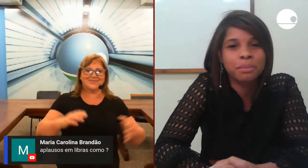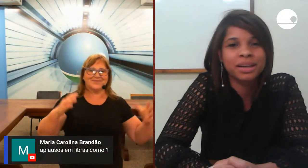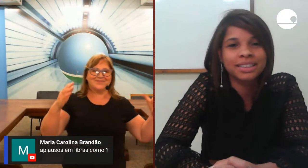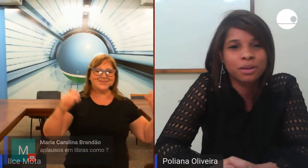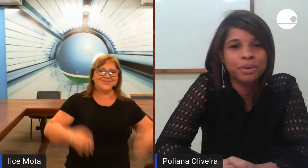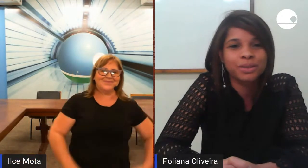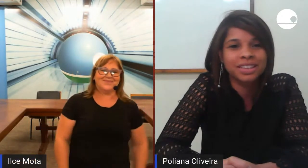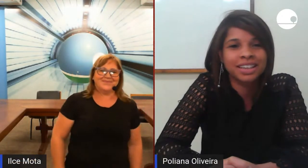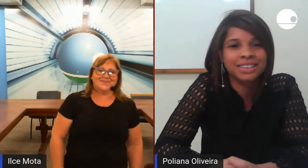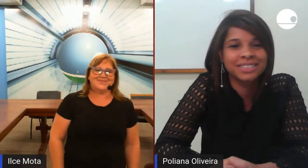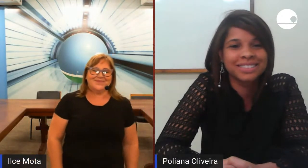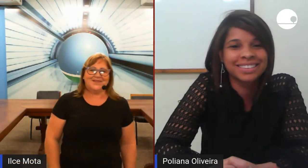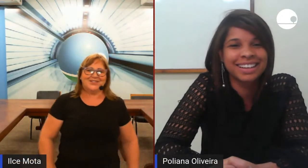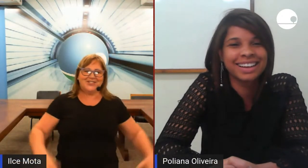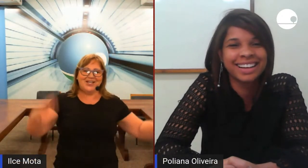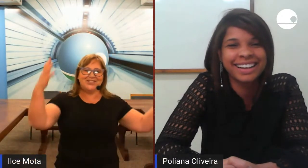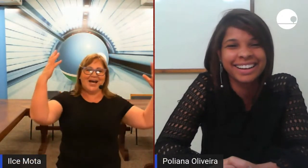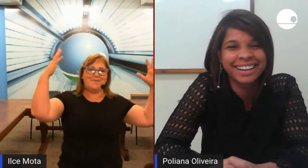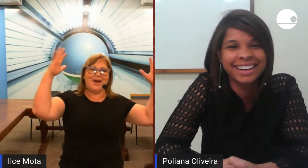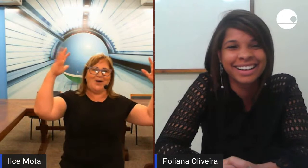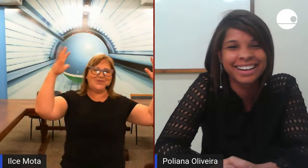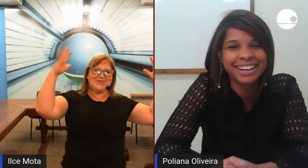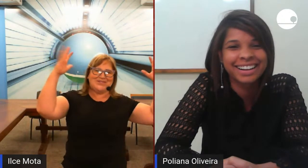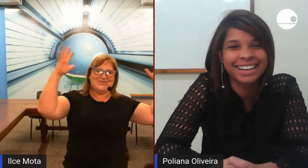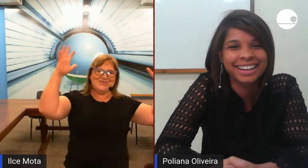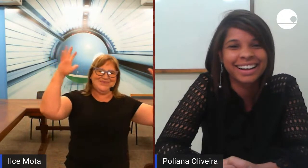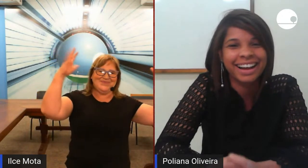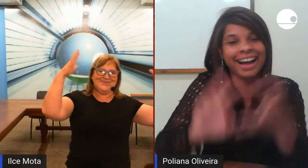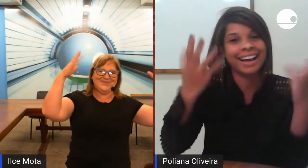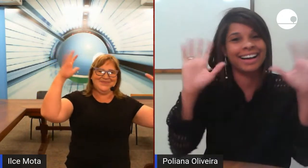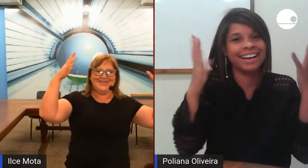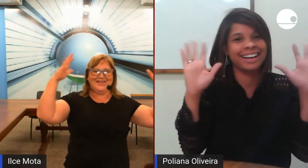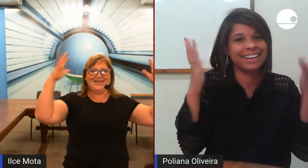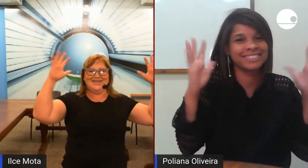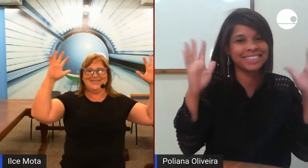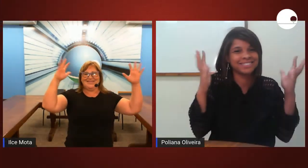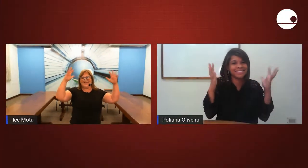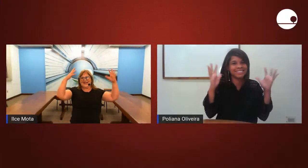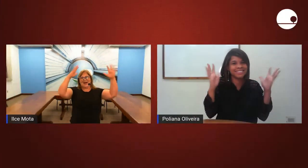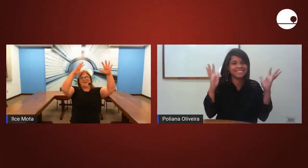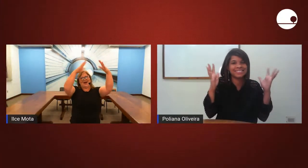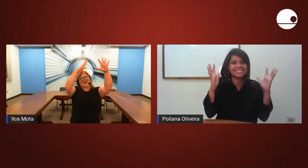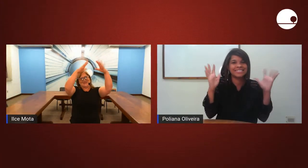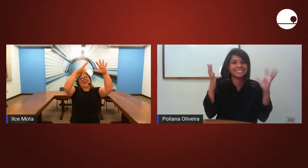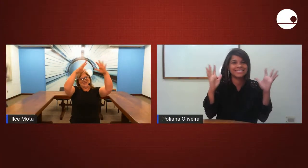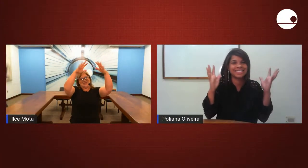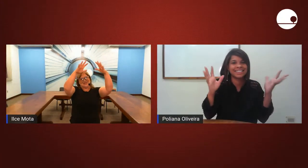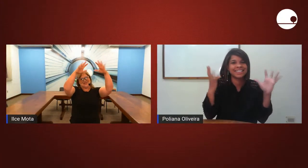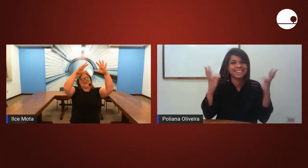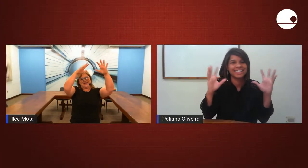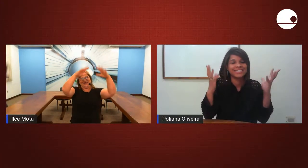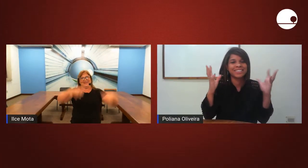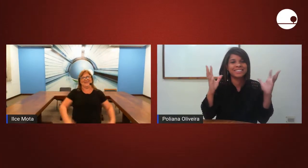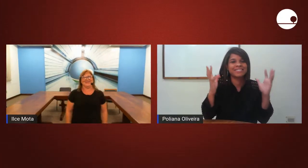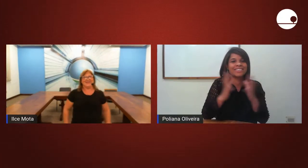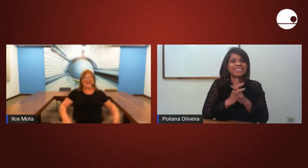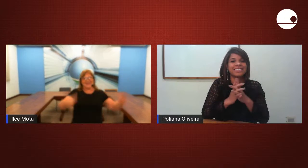Brandão perguntando gente aplausos ah muito bom aplausos muito bom